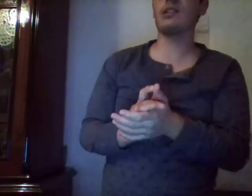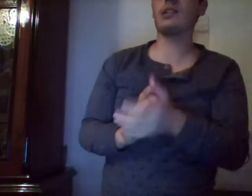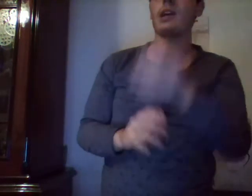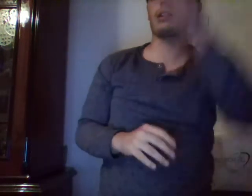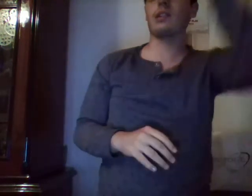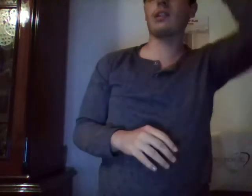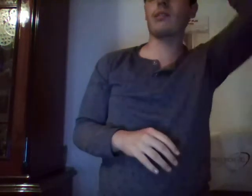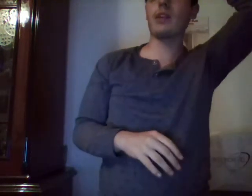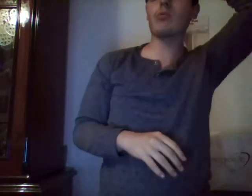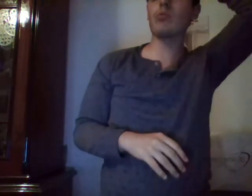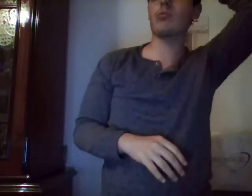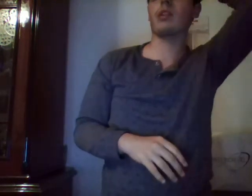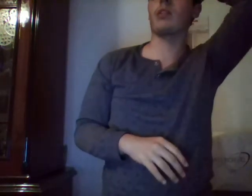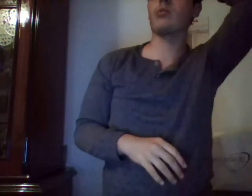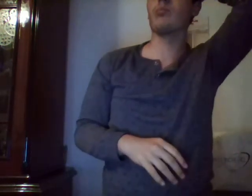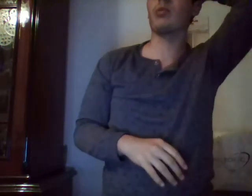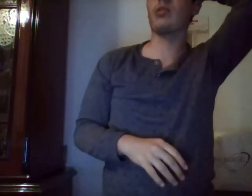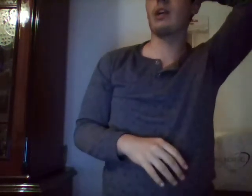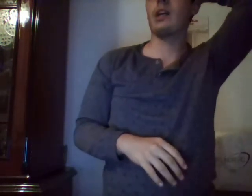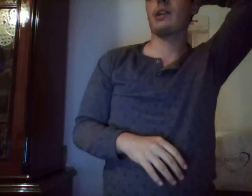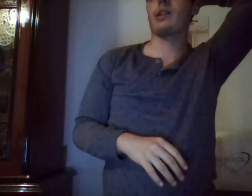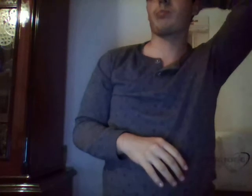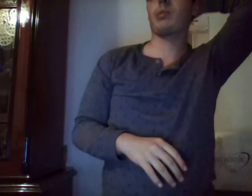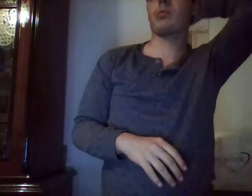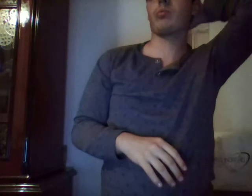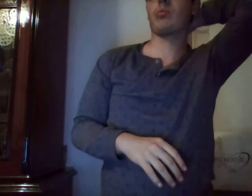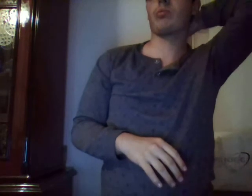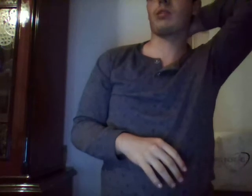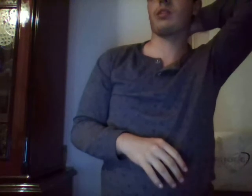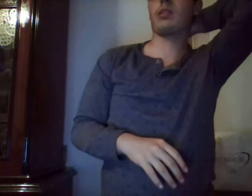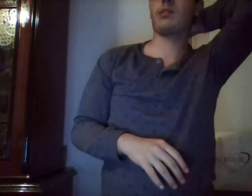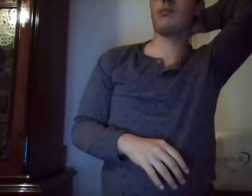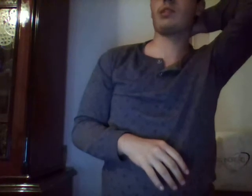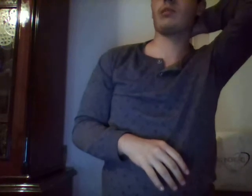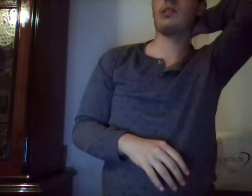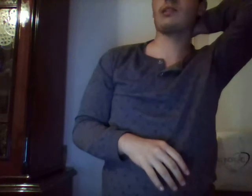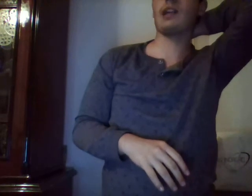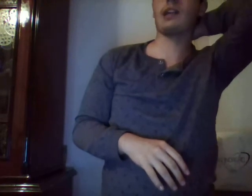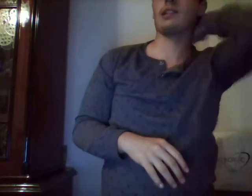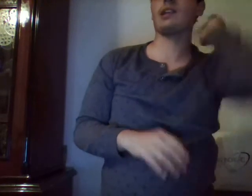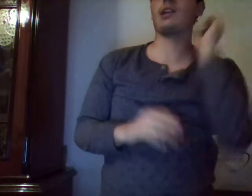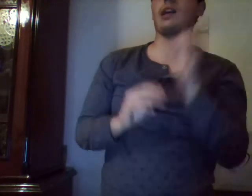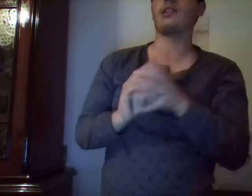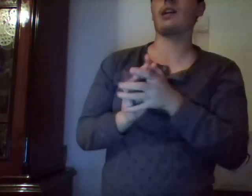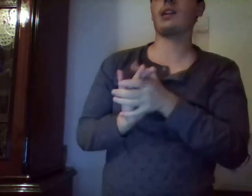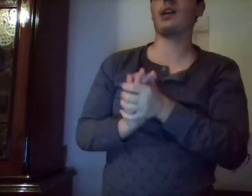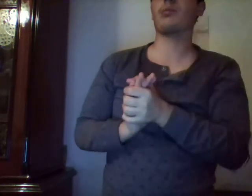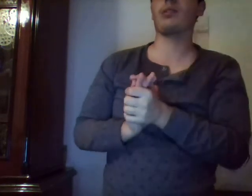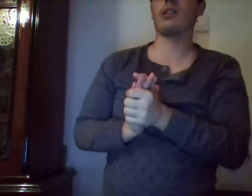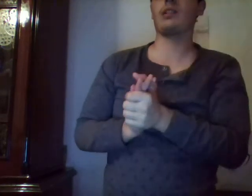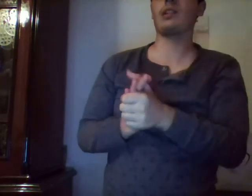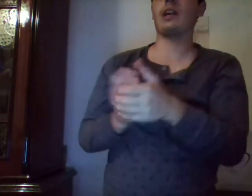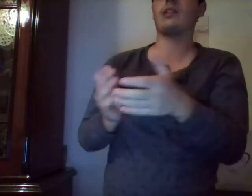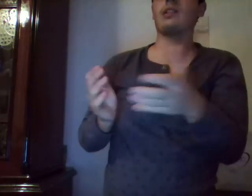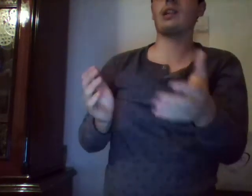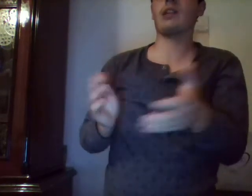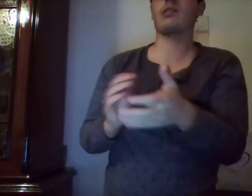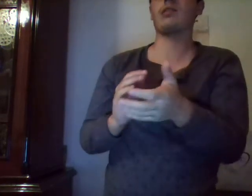'italia under 21 che dopo sappiamo tutti il rinvio di islanda italia a causa dei tanti casi di